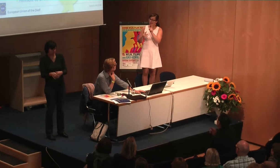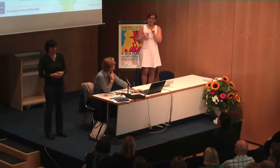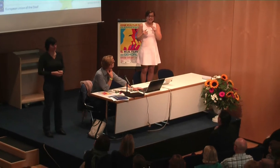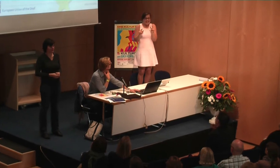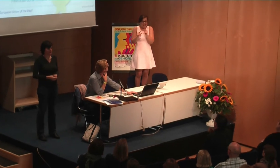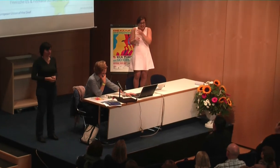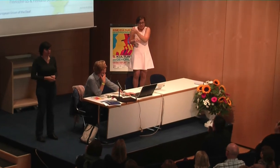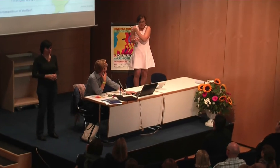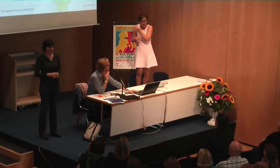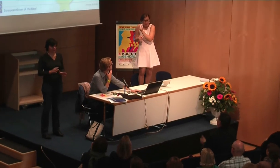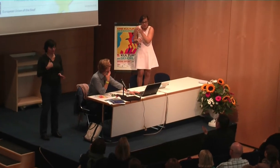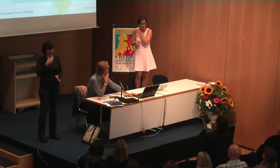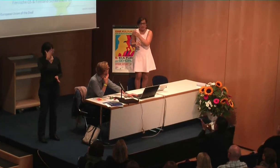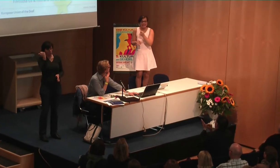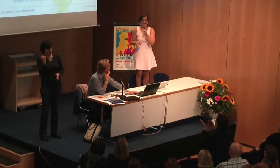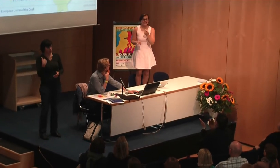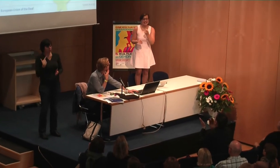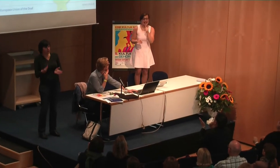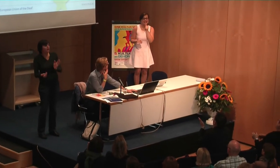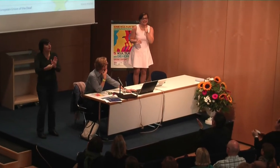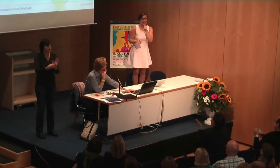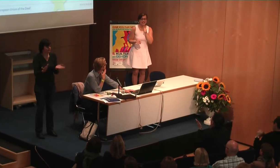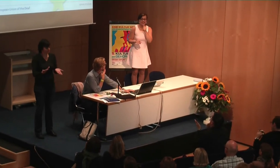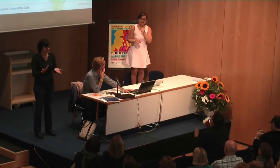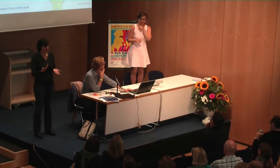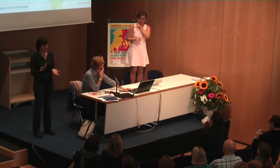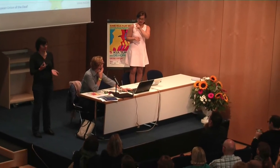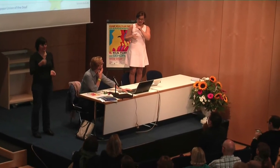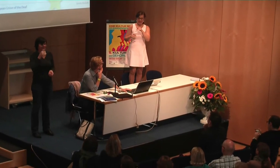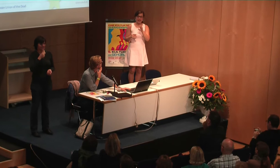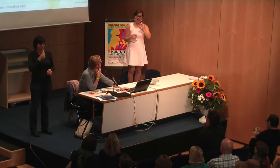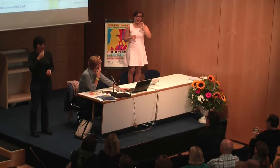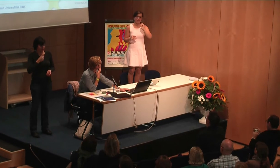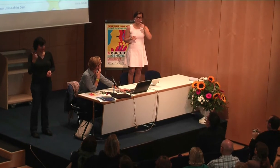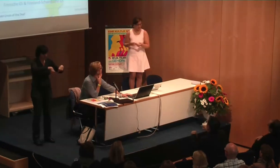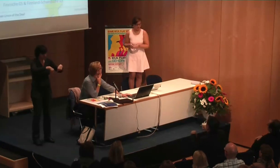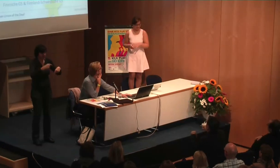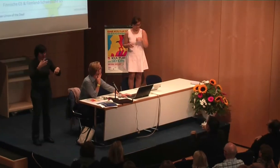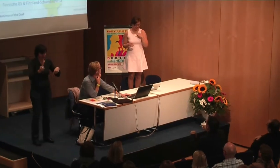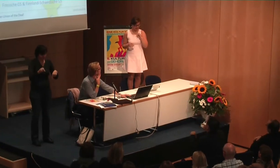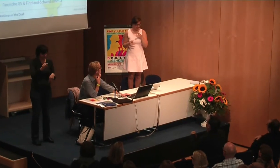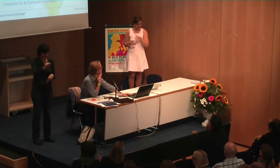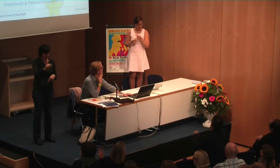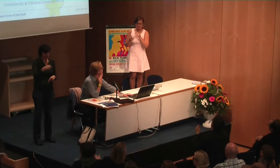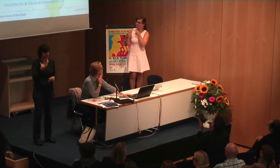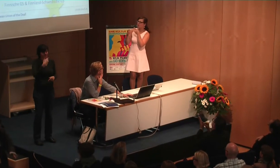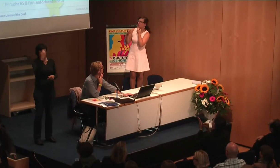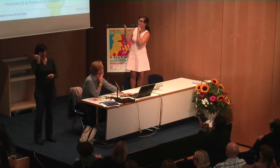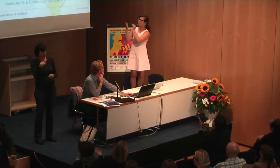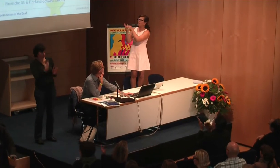Das habe ich nicht darauf geschrieben auf die Folie, aber es gibt auch noch was anderes. Es gibt Island, ein kleines Land, und was da ein starker Einfluss liegt, das